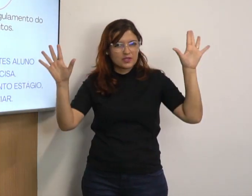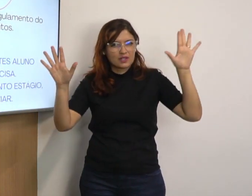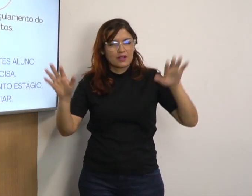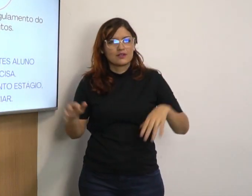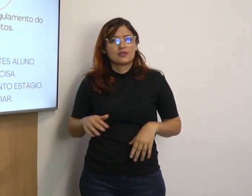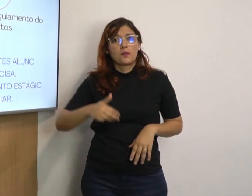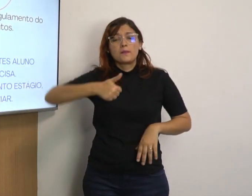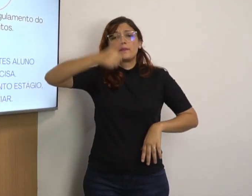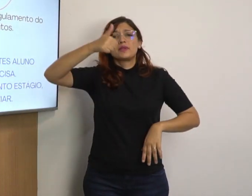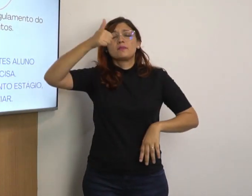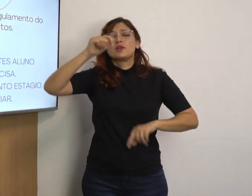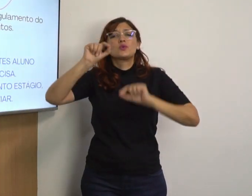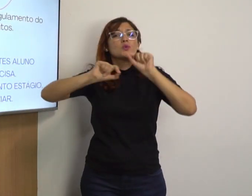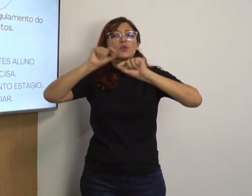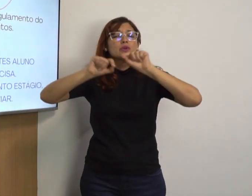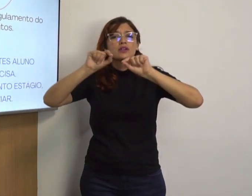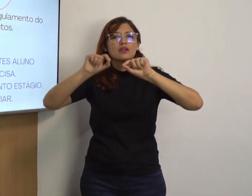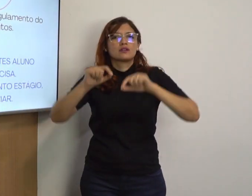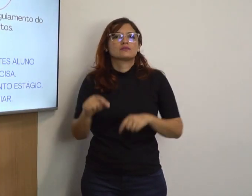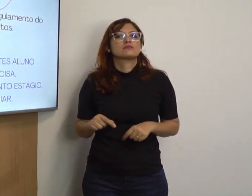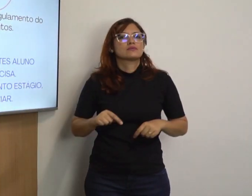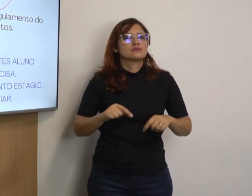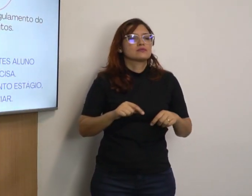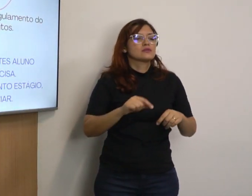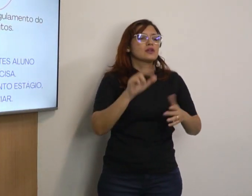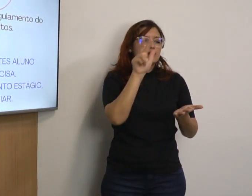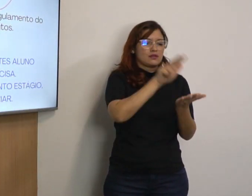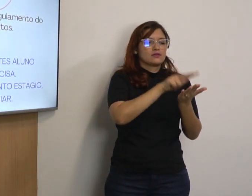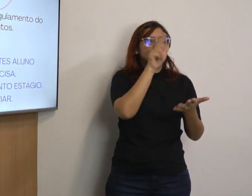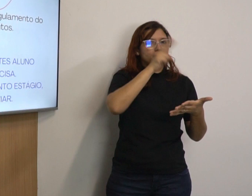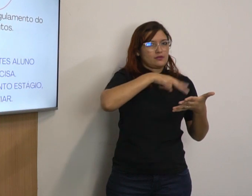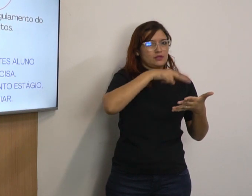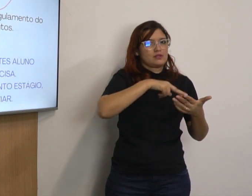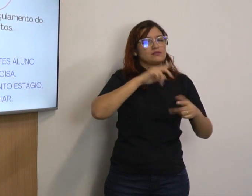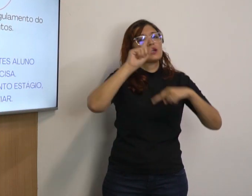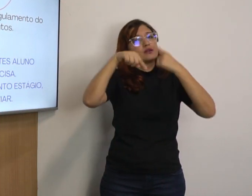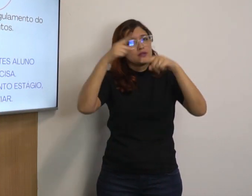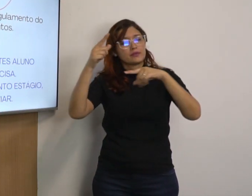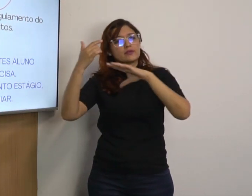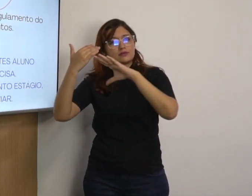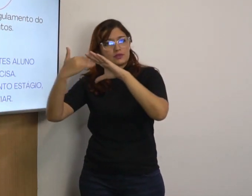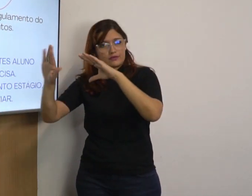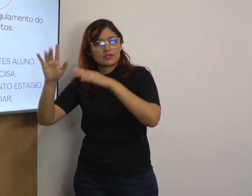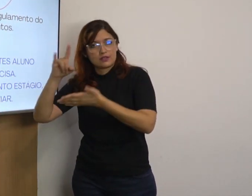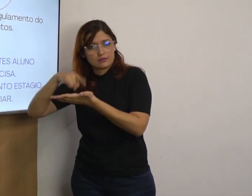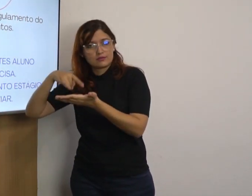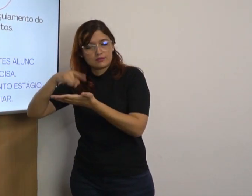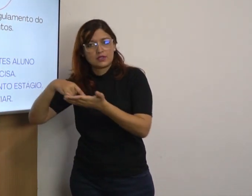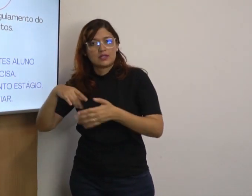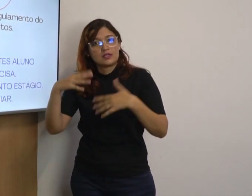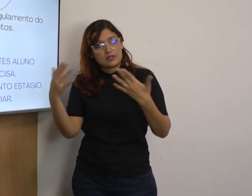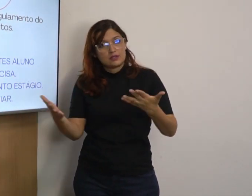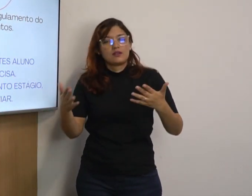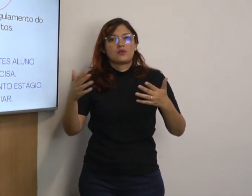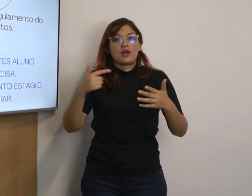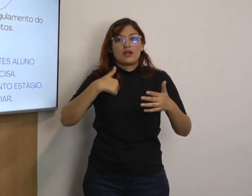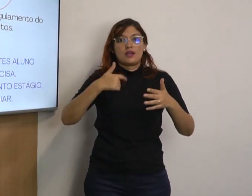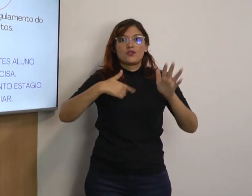Ficou claro? Primeiro, o é vai fazer? Primeiro, aluno, ler regulamento de